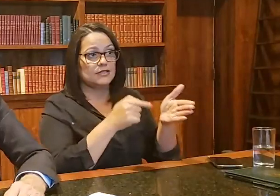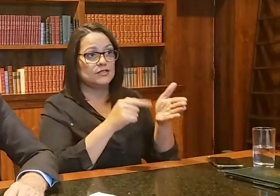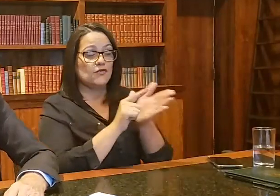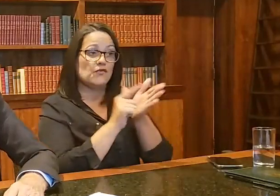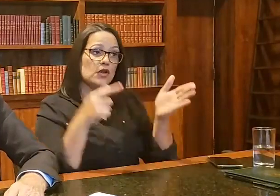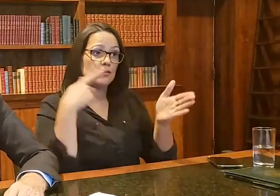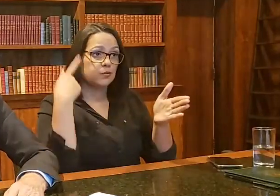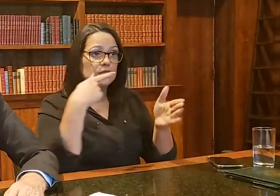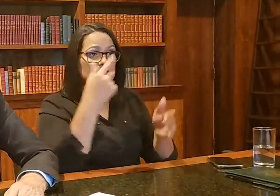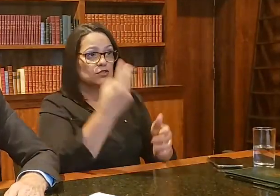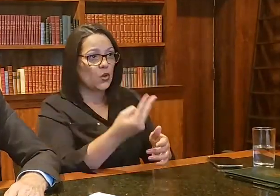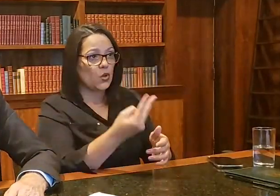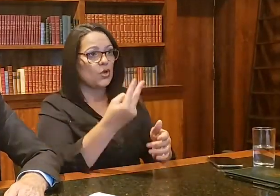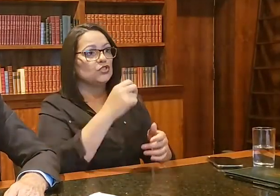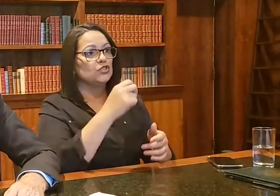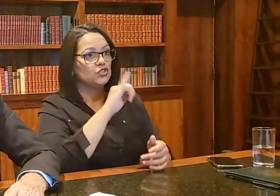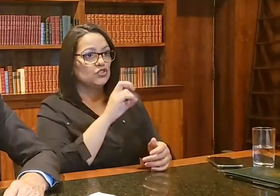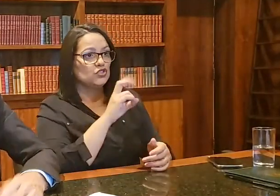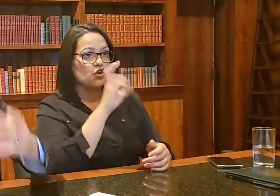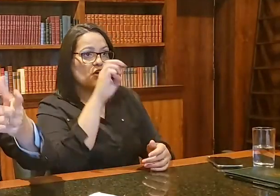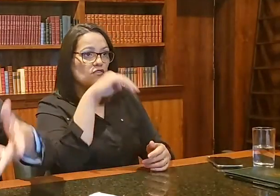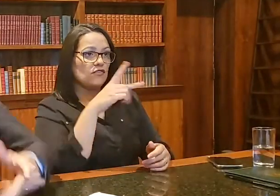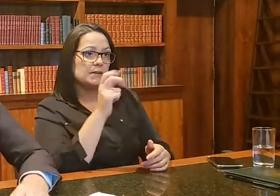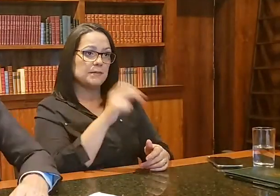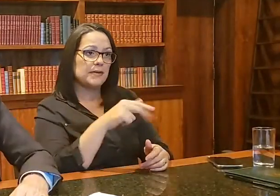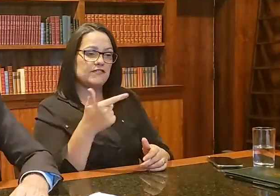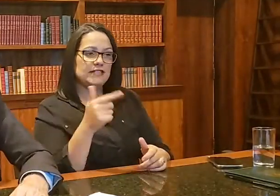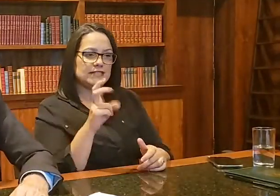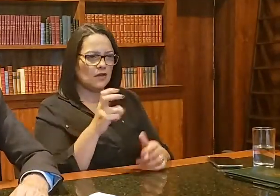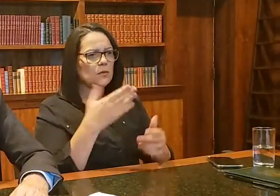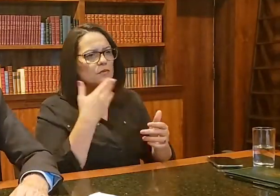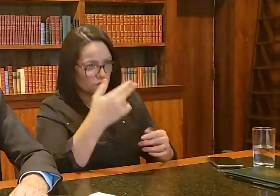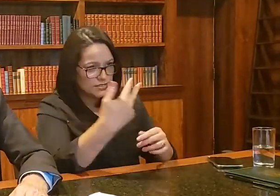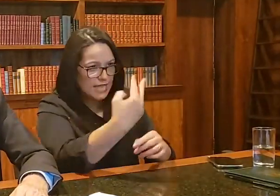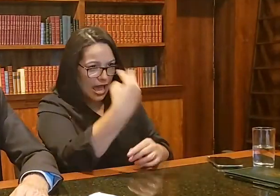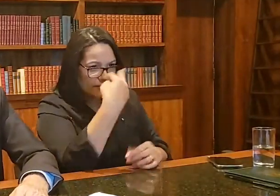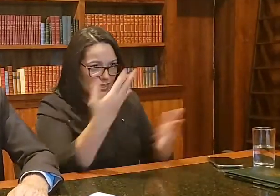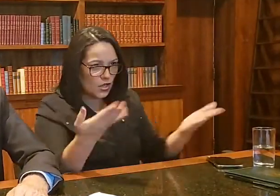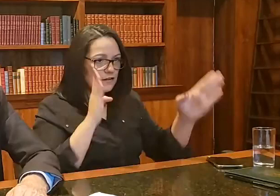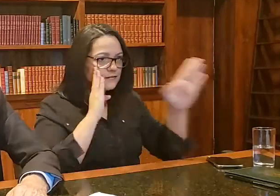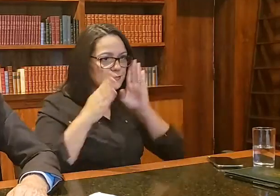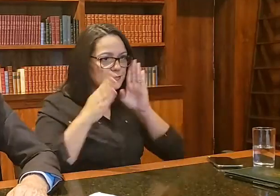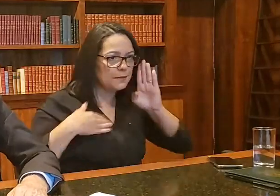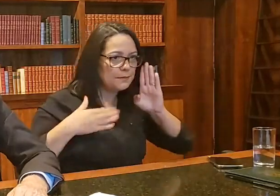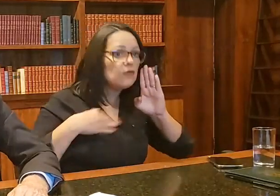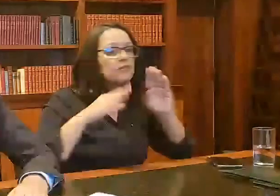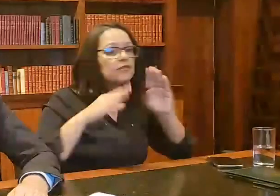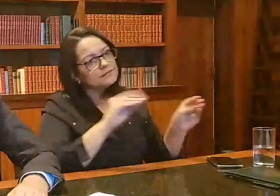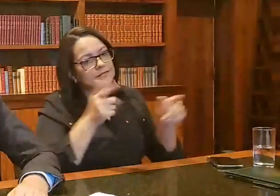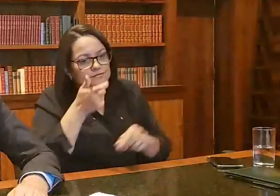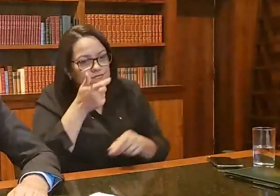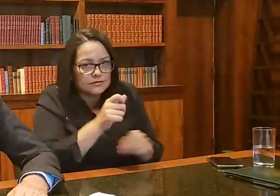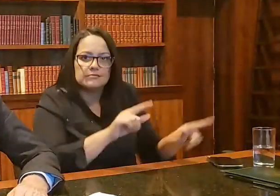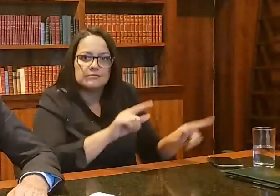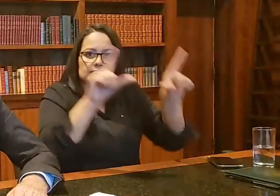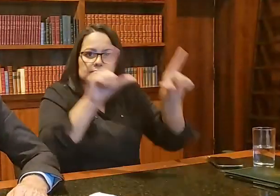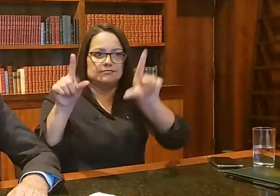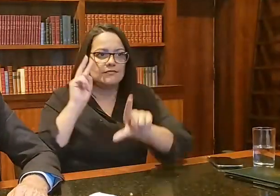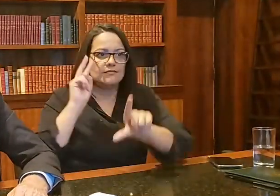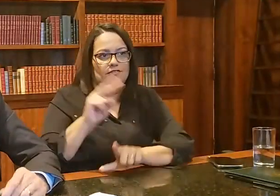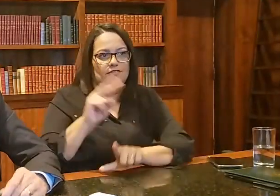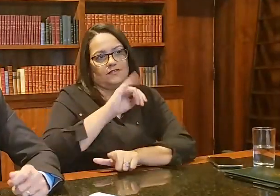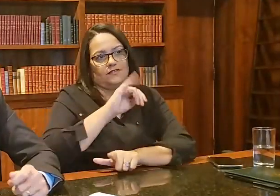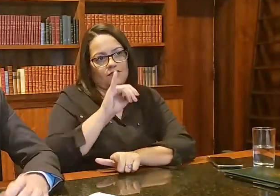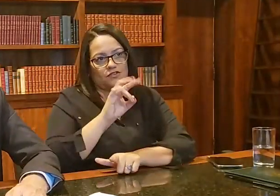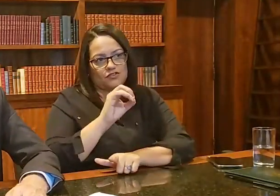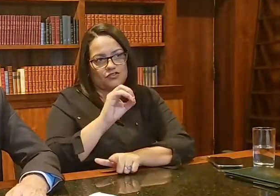Peço que quem quem está na, pessoal que está no meu Facebook, YouTube, Instagram, que passe lá para o